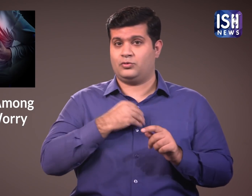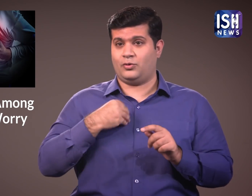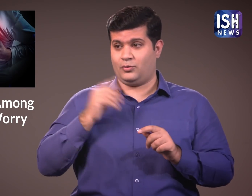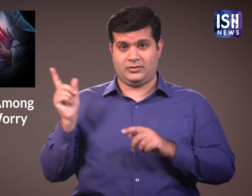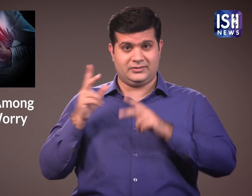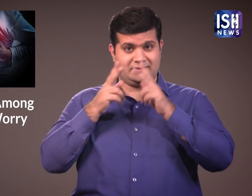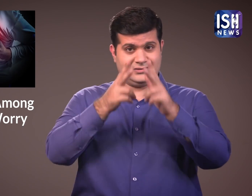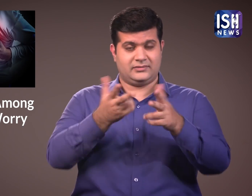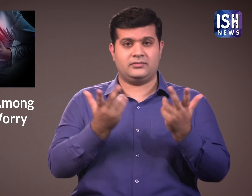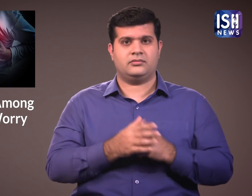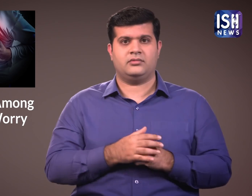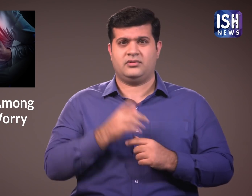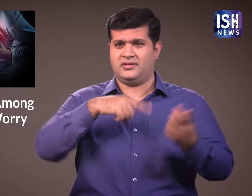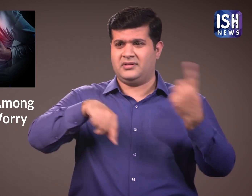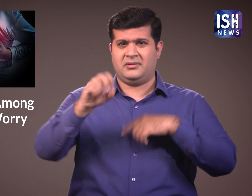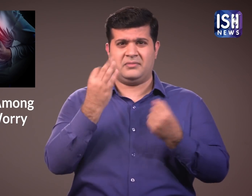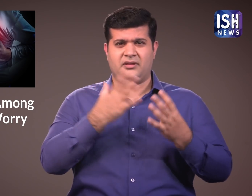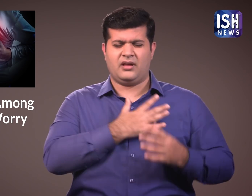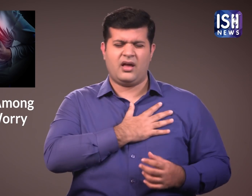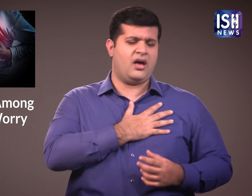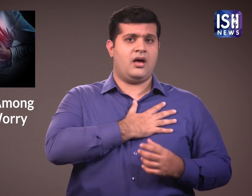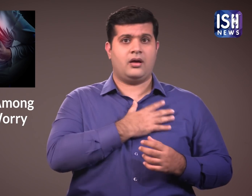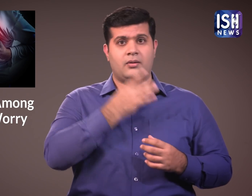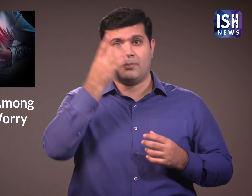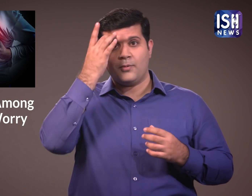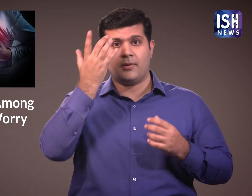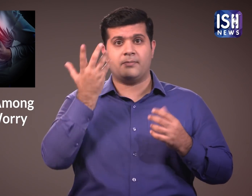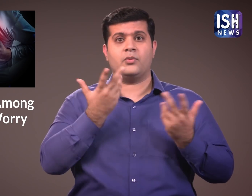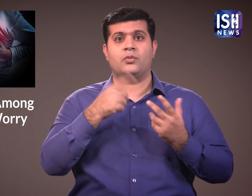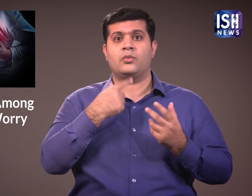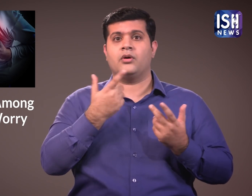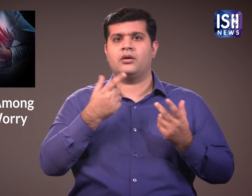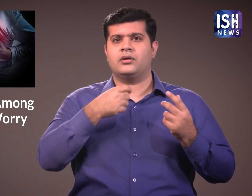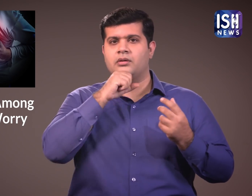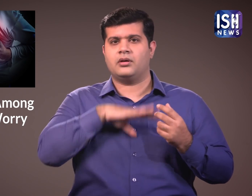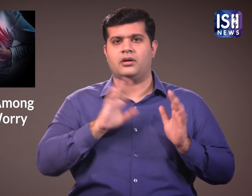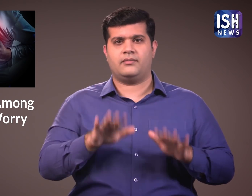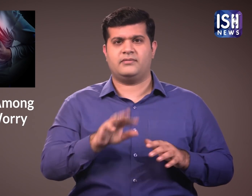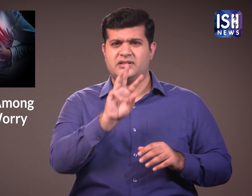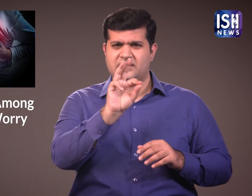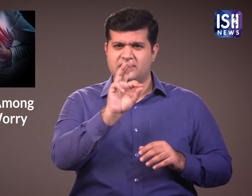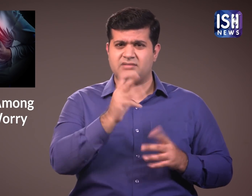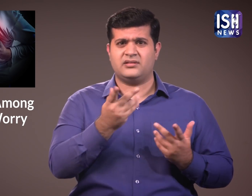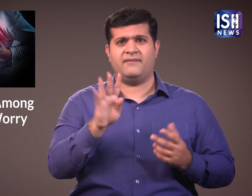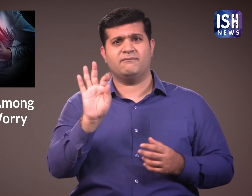डौक्टरों का कहना है कि 30 और 40 के साल के लोगों में दिल के दौरे में वृद्धी हुई है